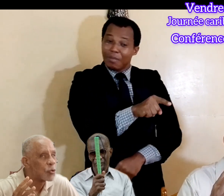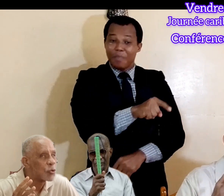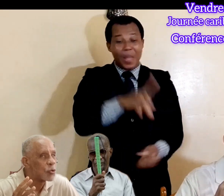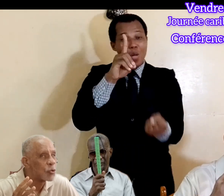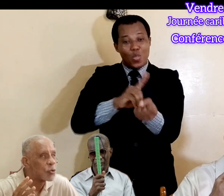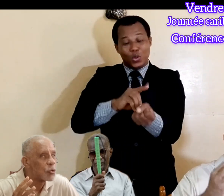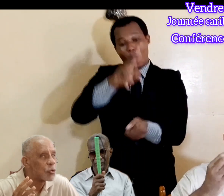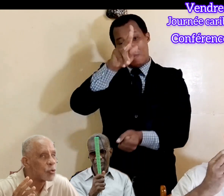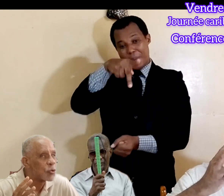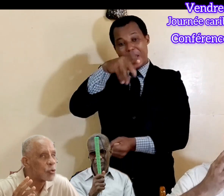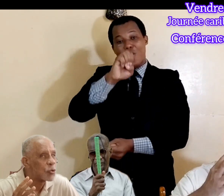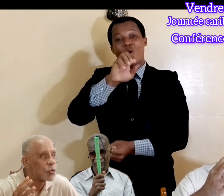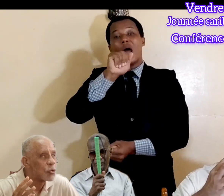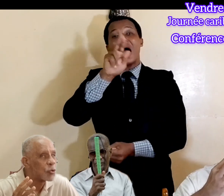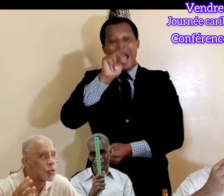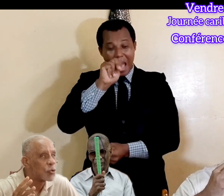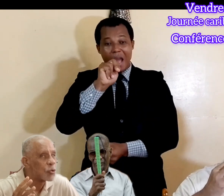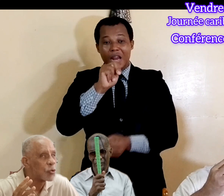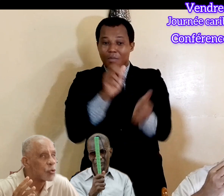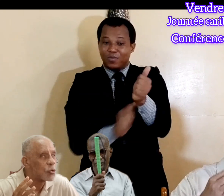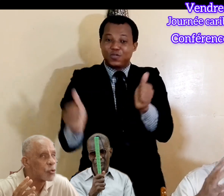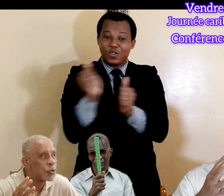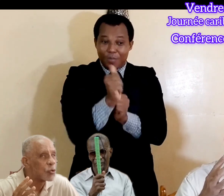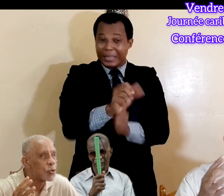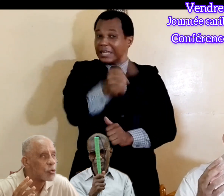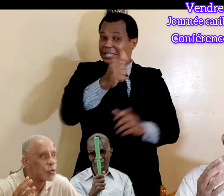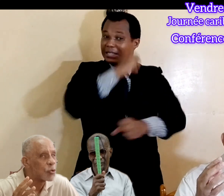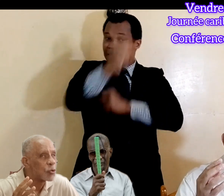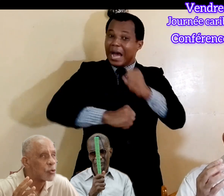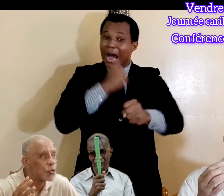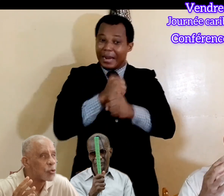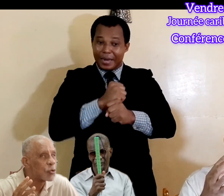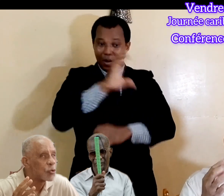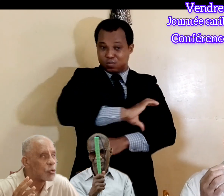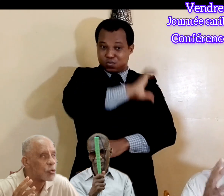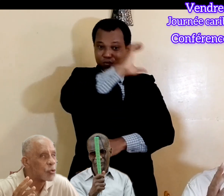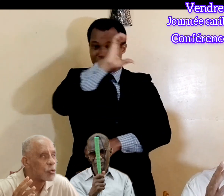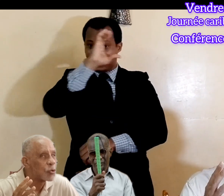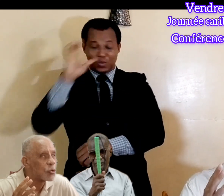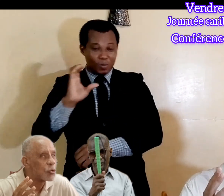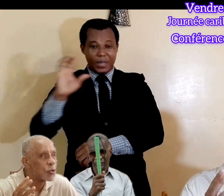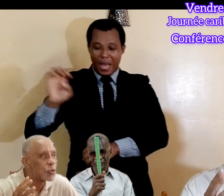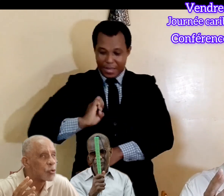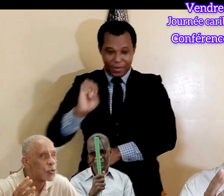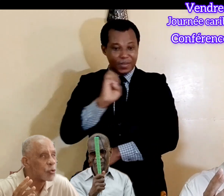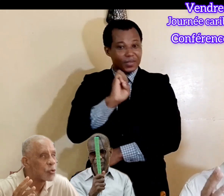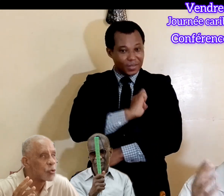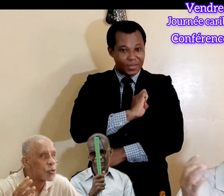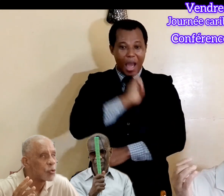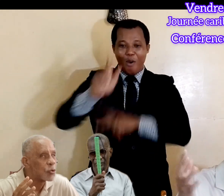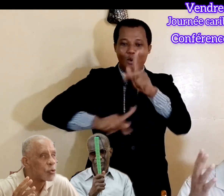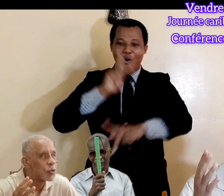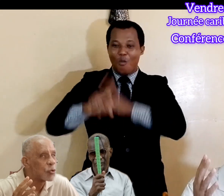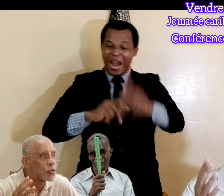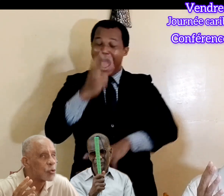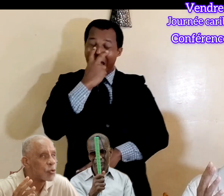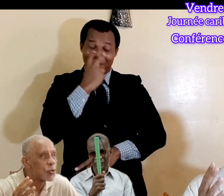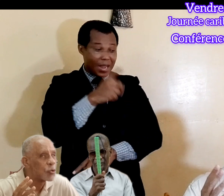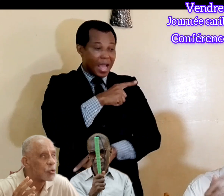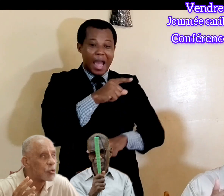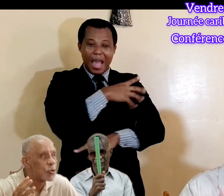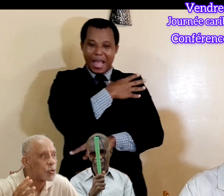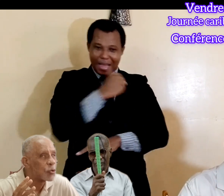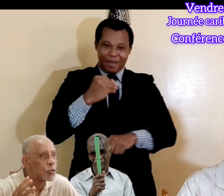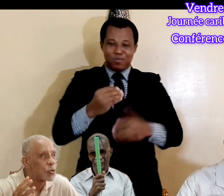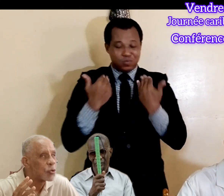d'ailleurs, je suis passé dix heures au comité exécutif du conseil K&N des Affeux, et actuellement,